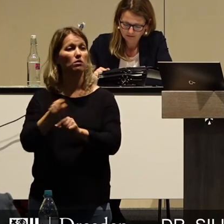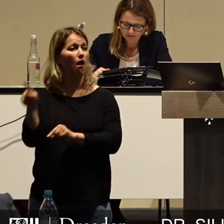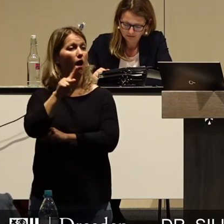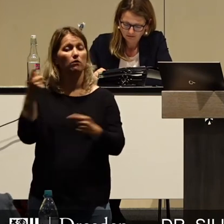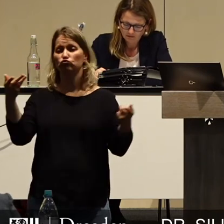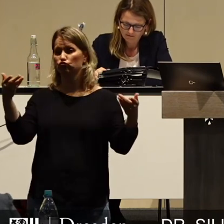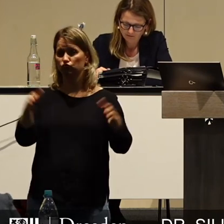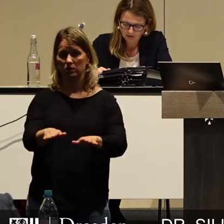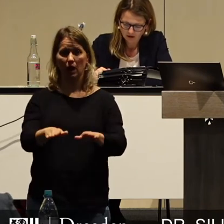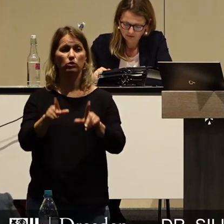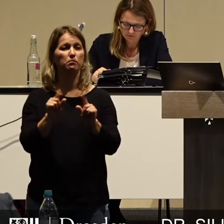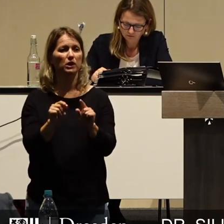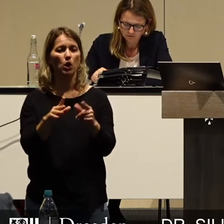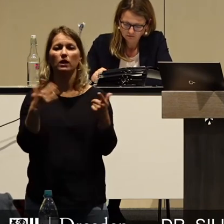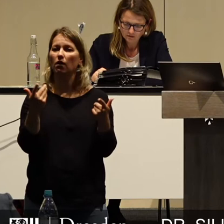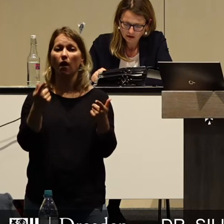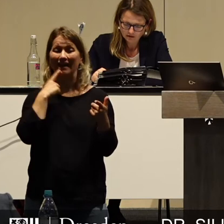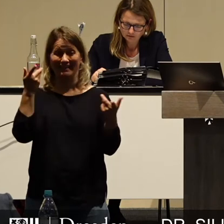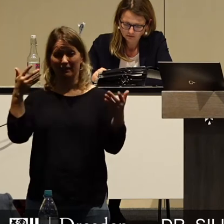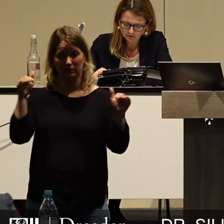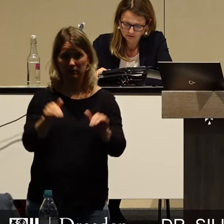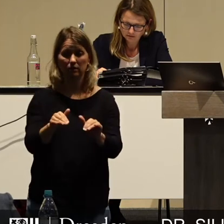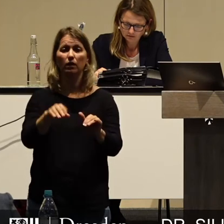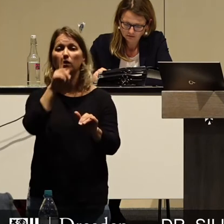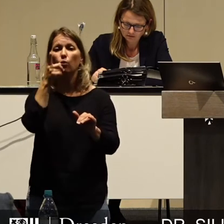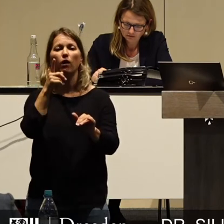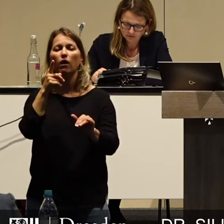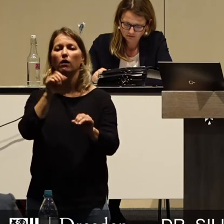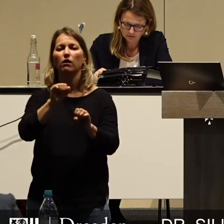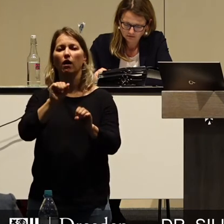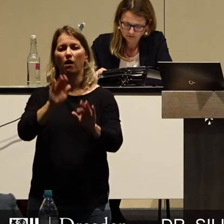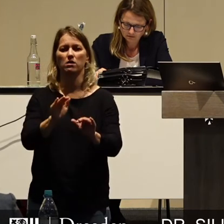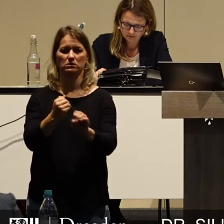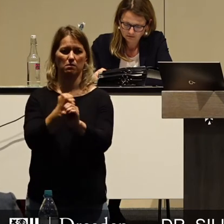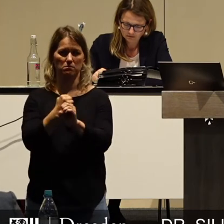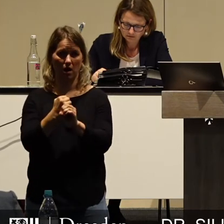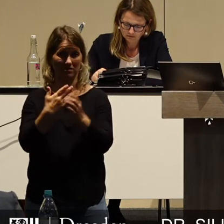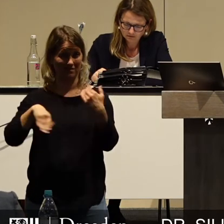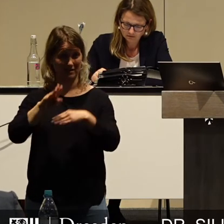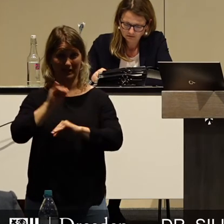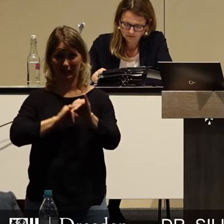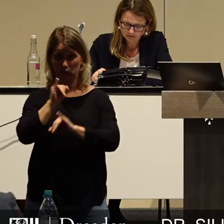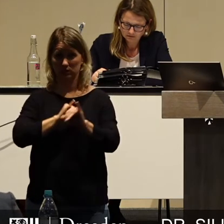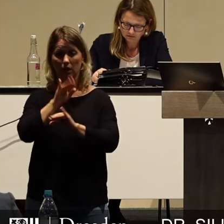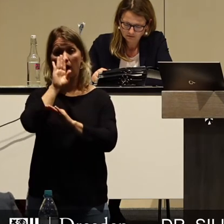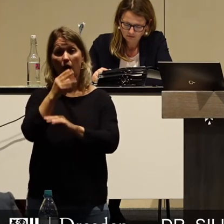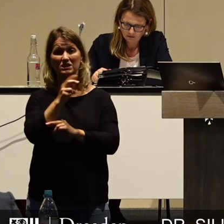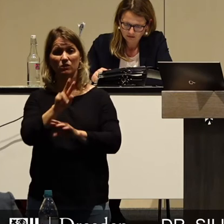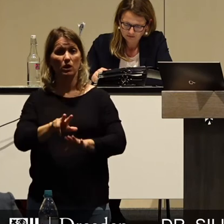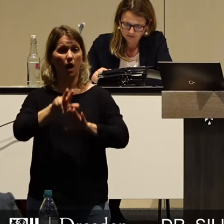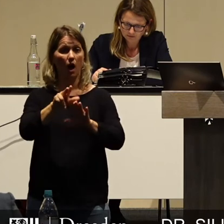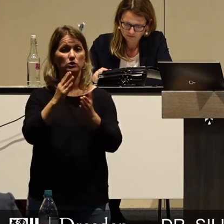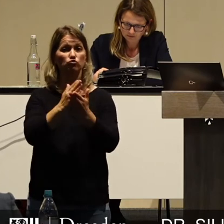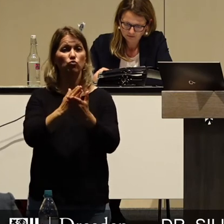Abwehrsentwicklung dramatisch beschleunigt und verschärft. Unsere Industrie, und das wissen Sie, befindet sich schon seit 2018 im